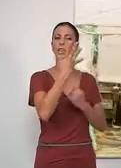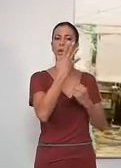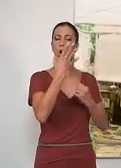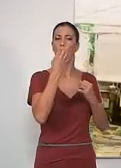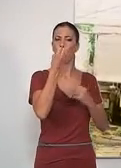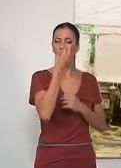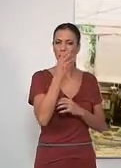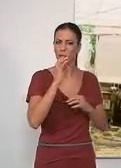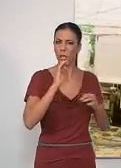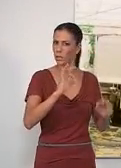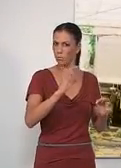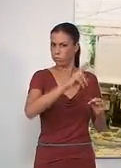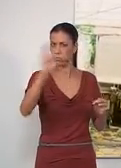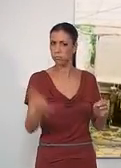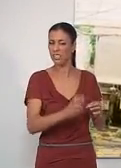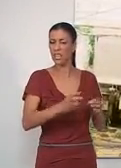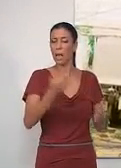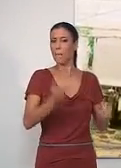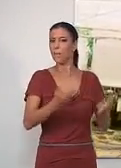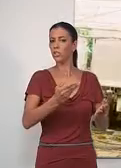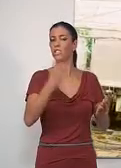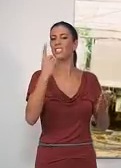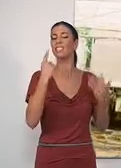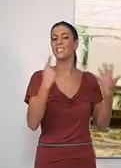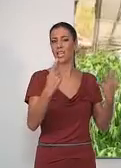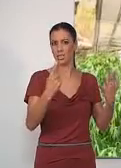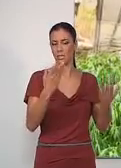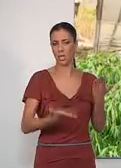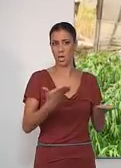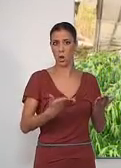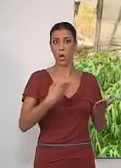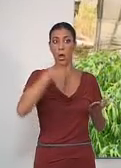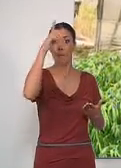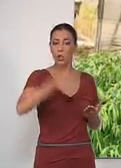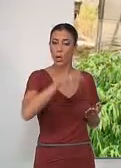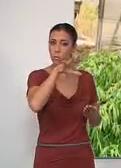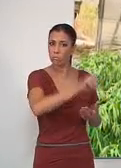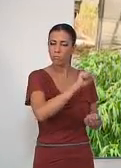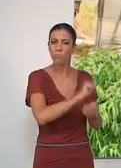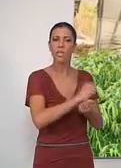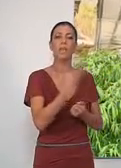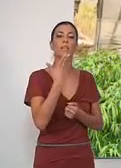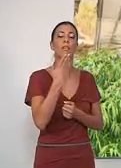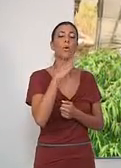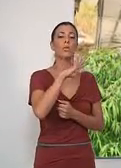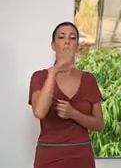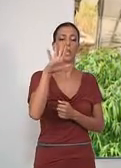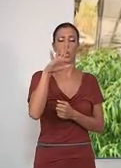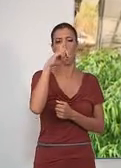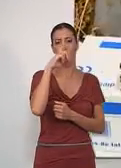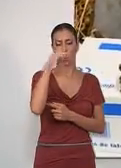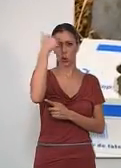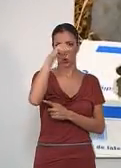plantas de marihuana con un peso cercano a 6 kilos. El detenido es un varón de 45